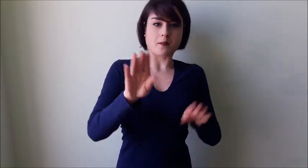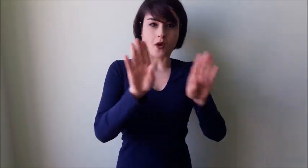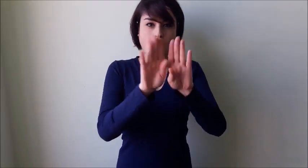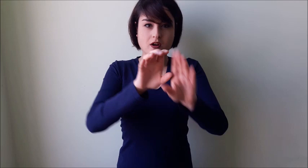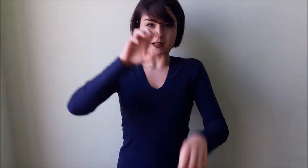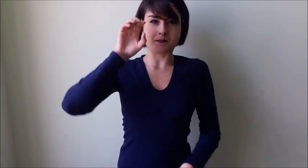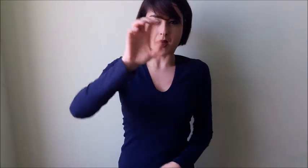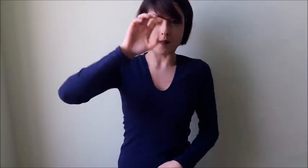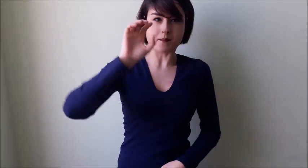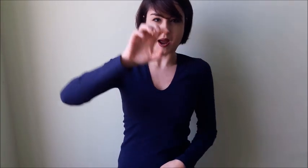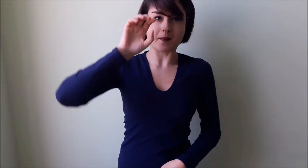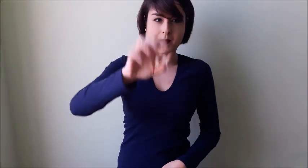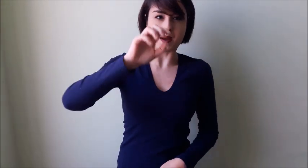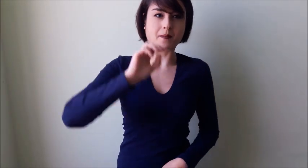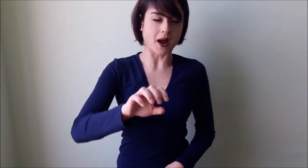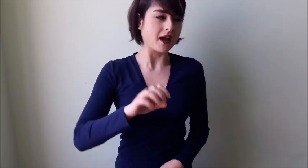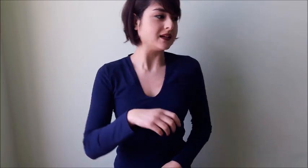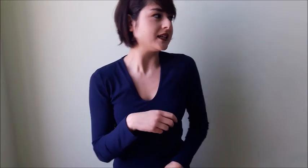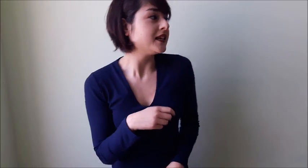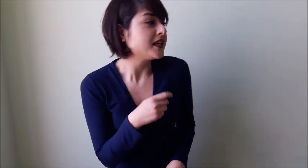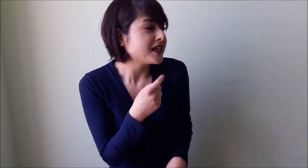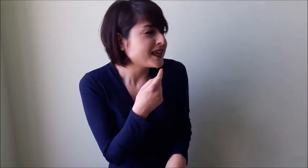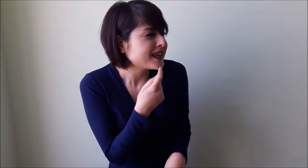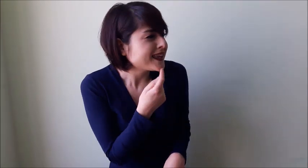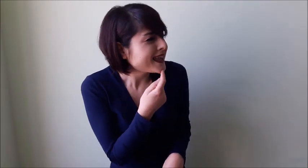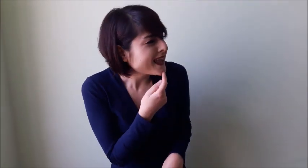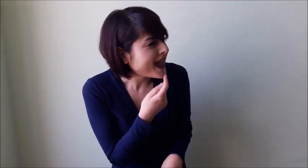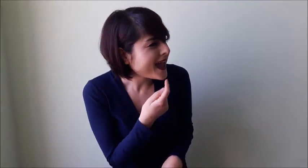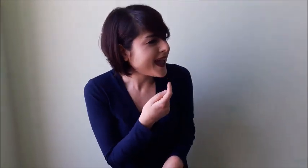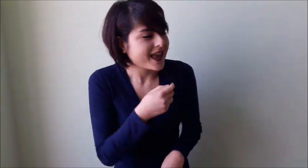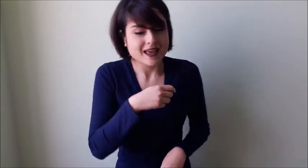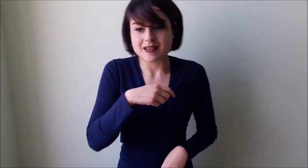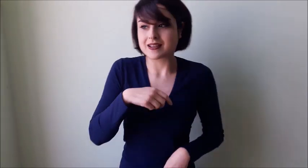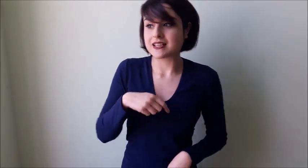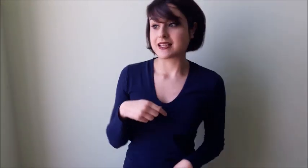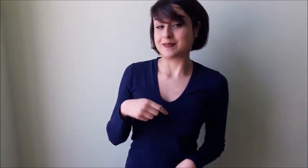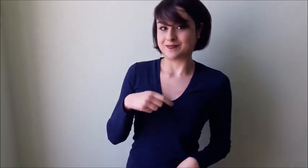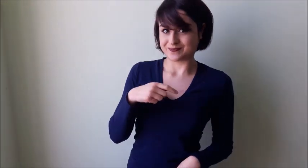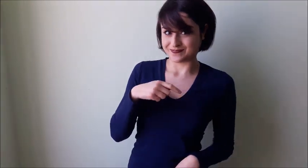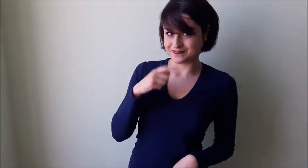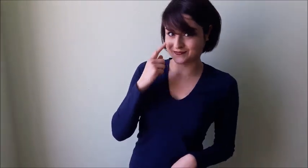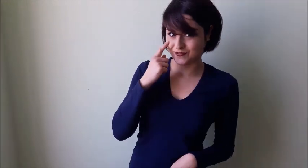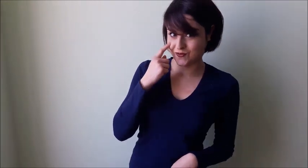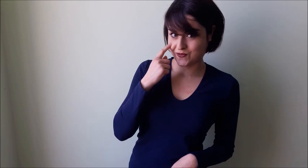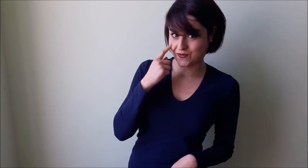e bussò. Chi è? disse la nonna.